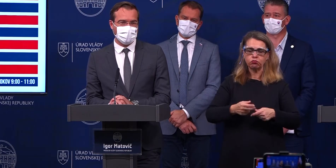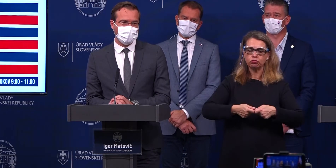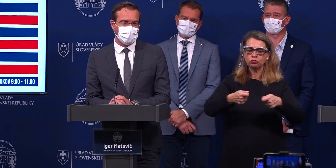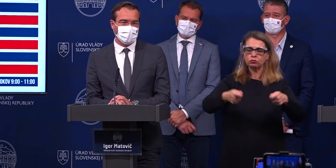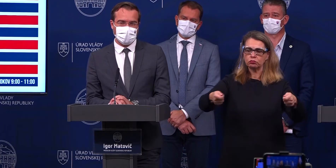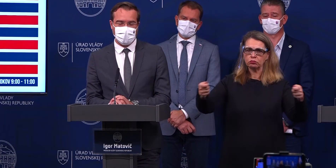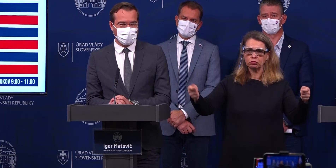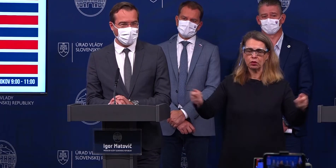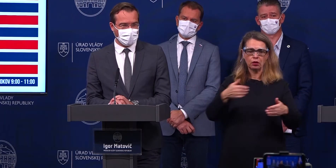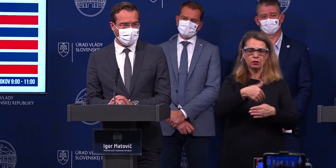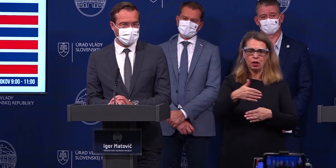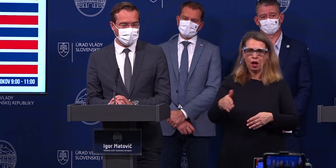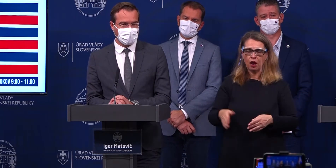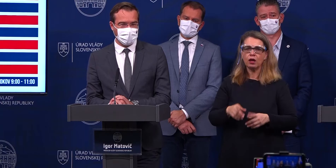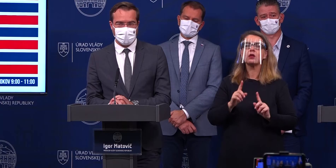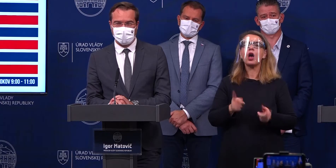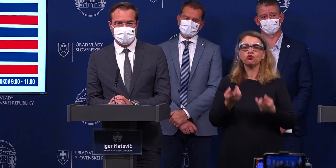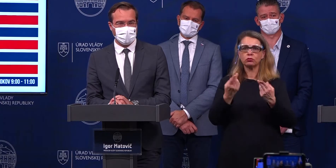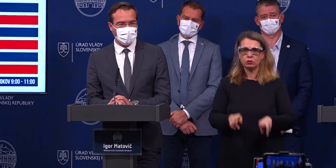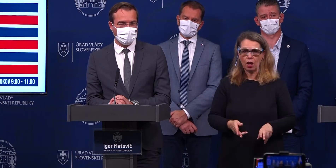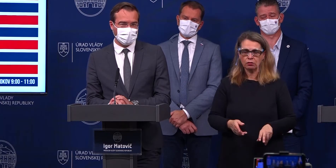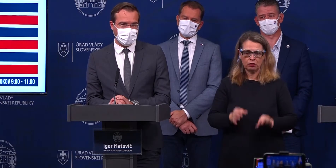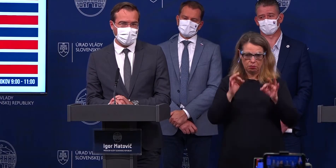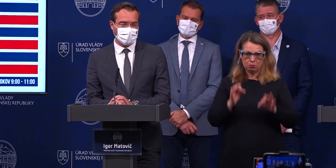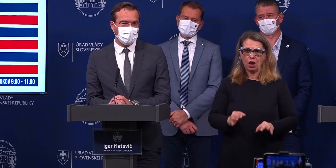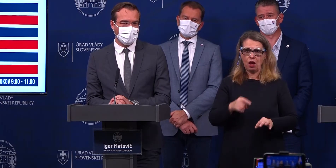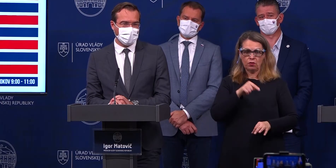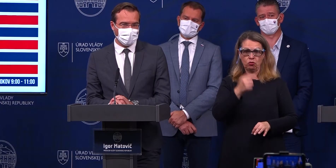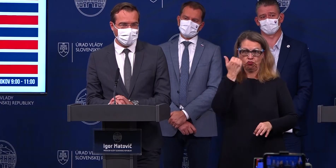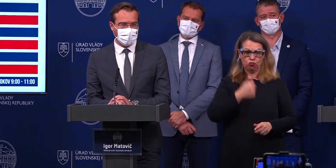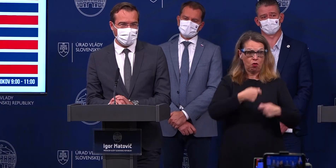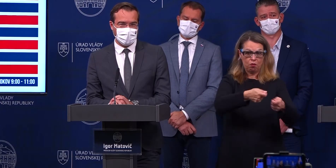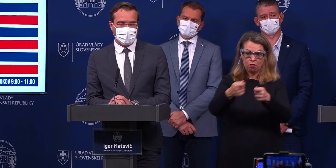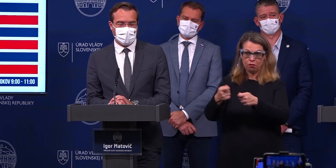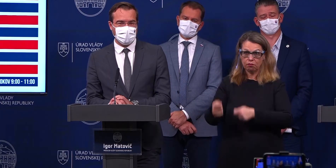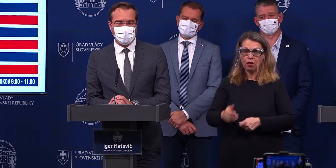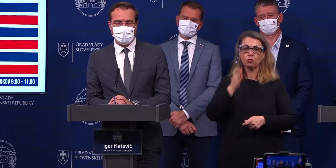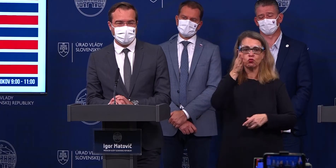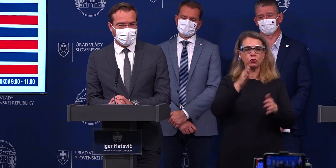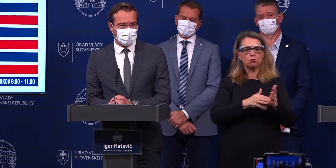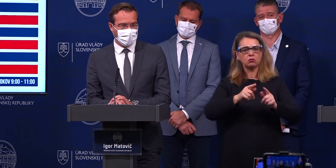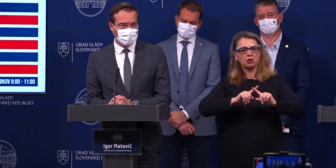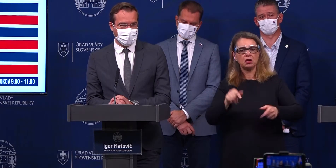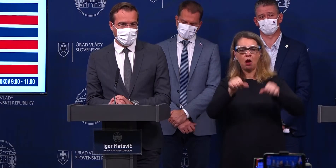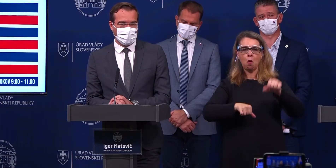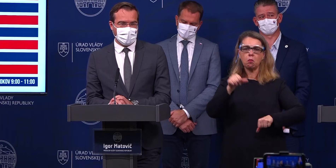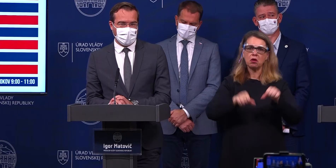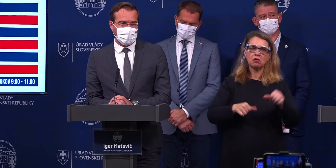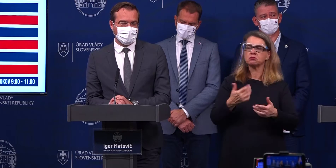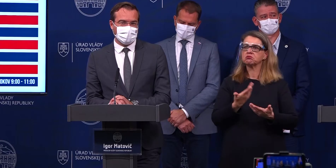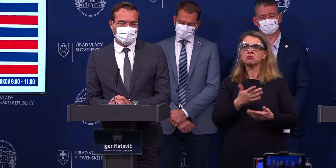nakoniec to, že možno on bude potrebovať nejakú operáciu, ktorá nebude nevyhnutná, nebude neodkladná